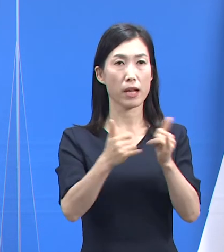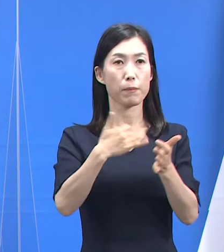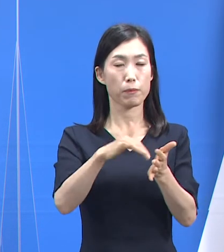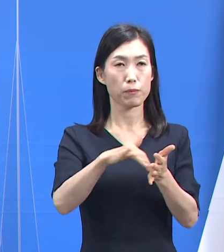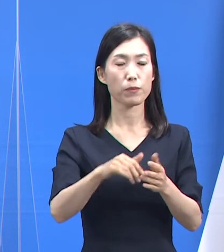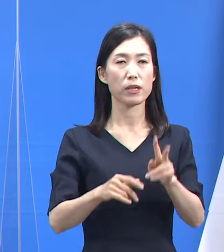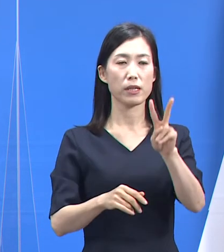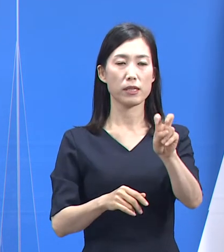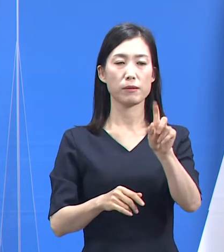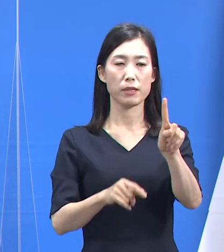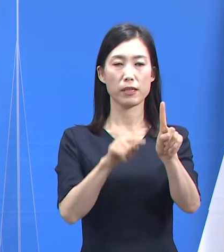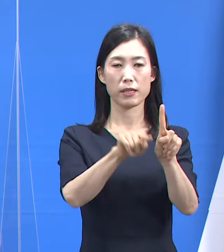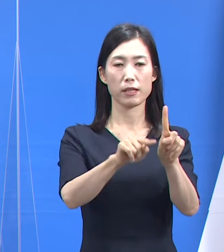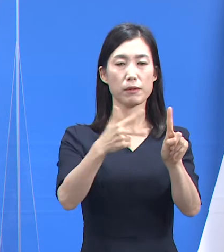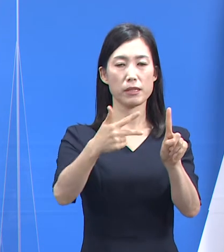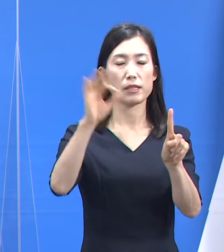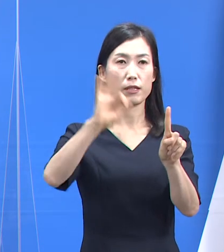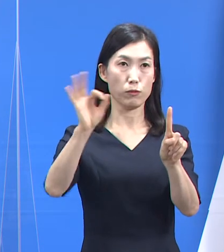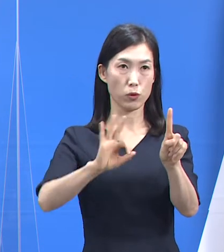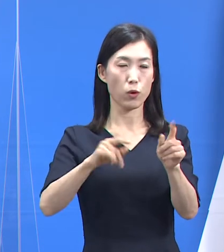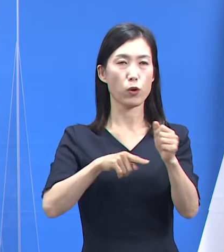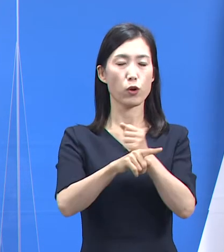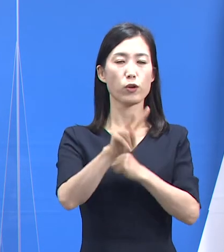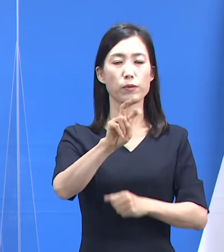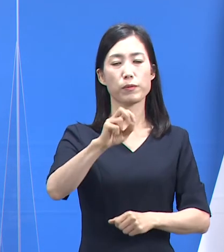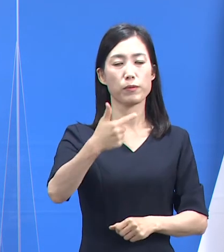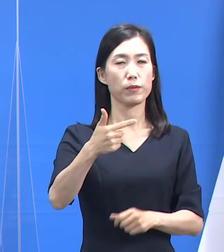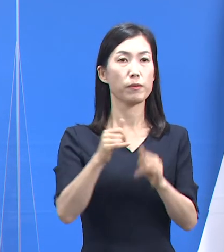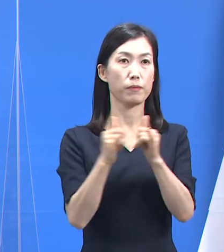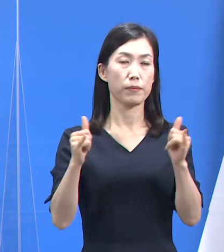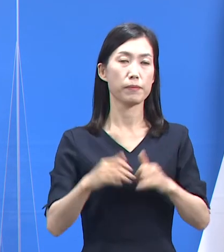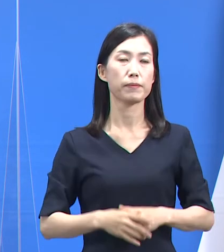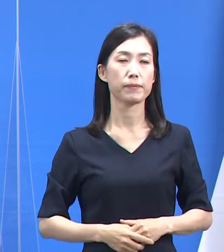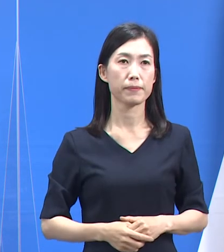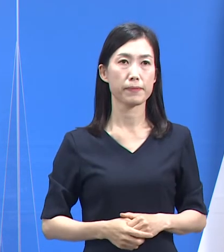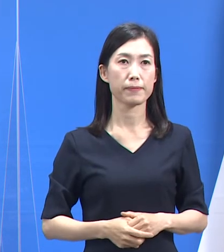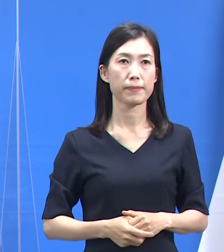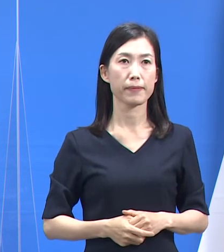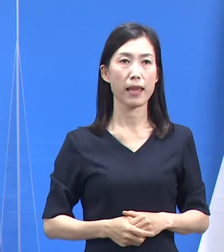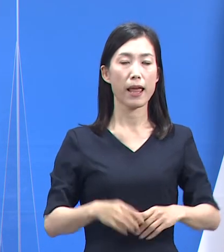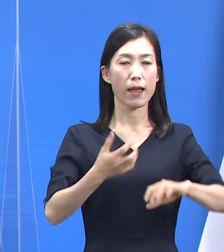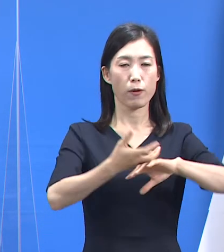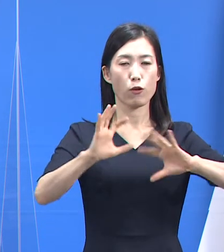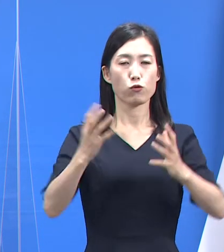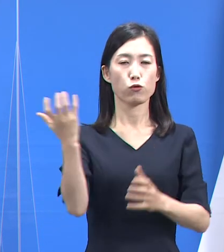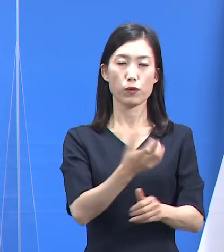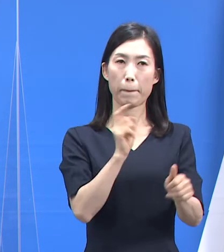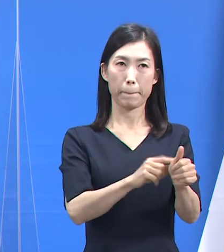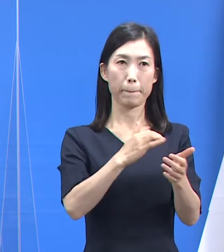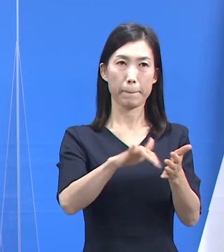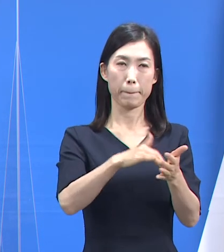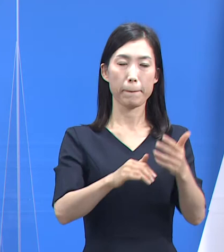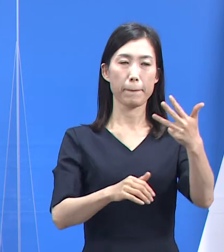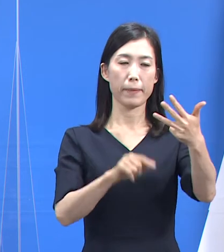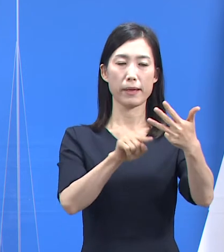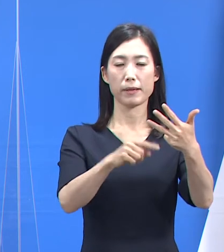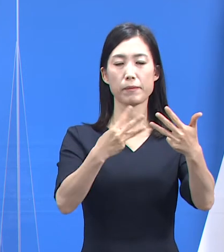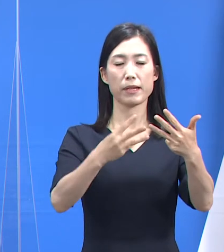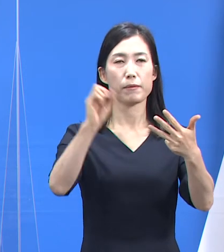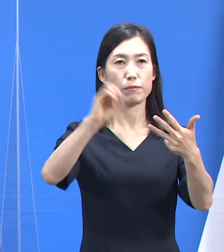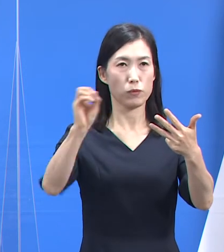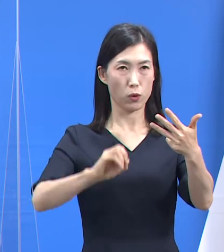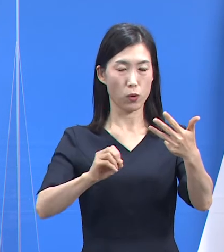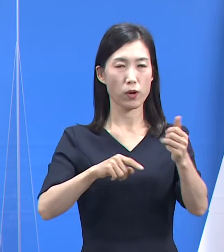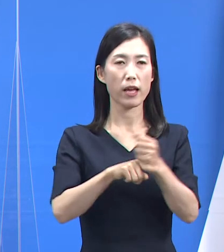21.7%인 26명입니다. 외국인 확진자는 8.3%인